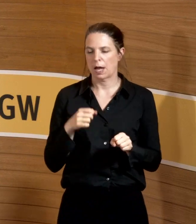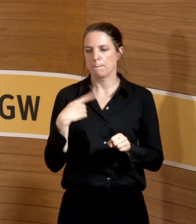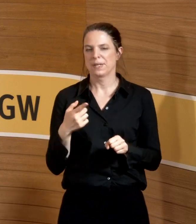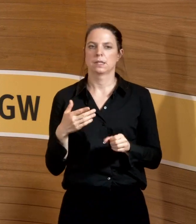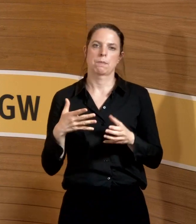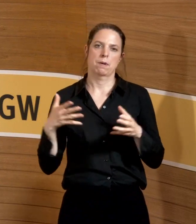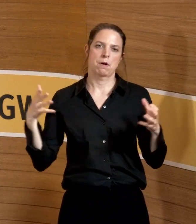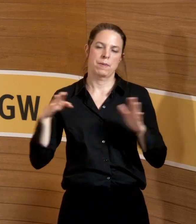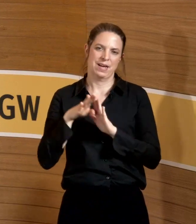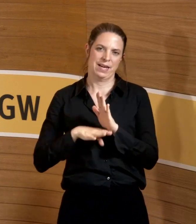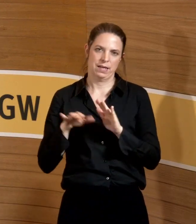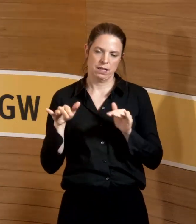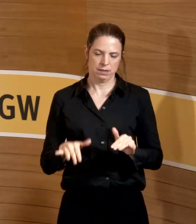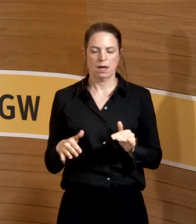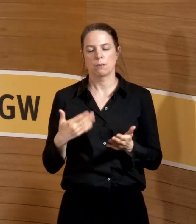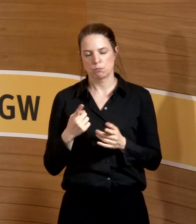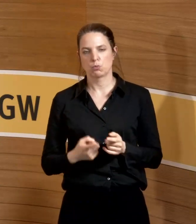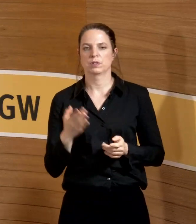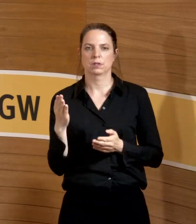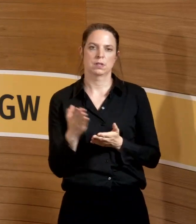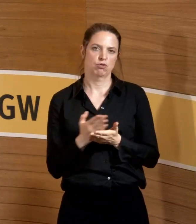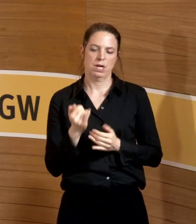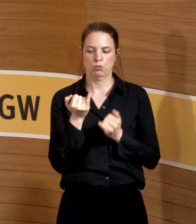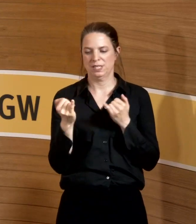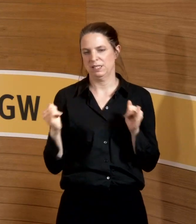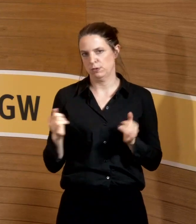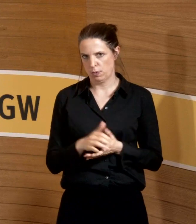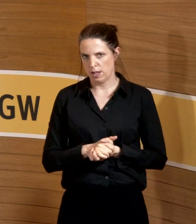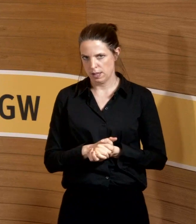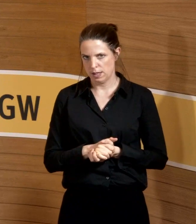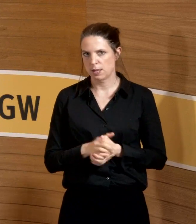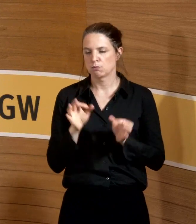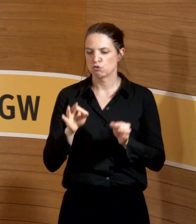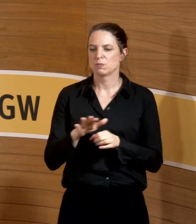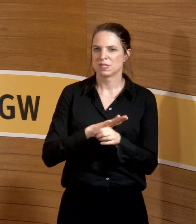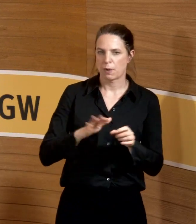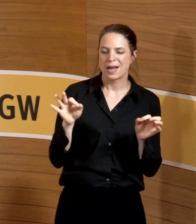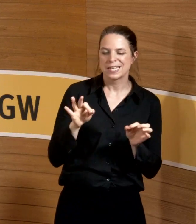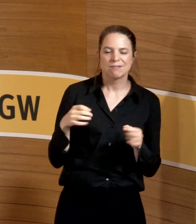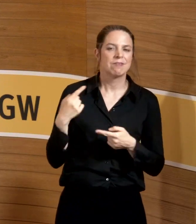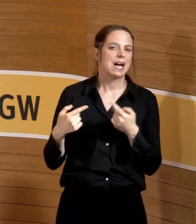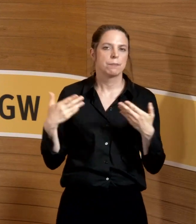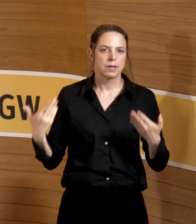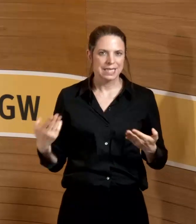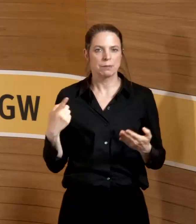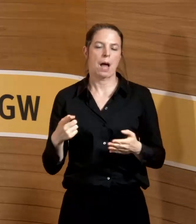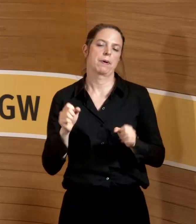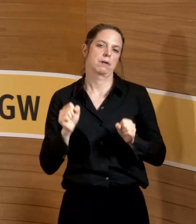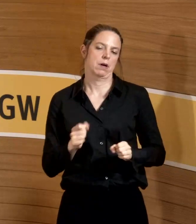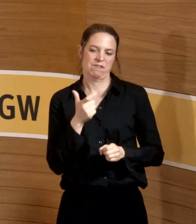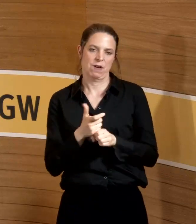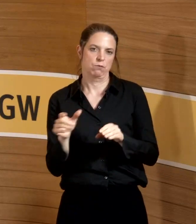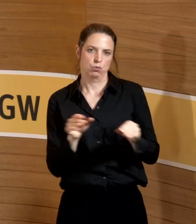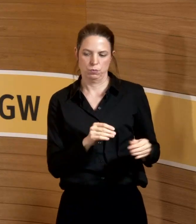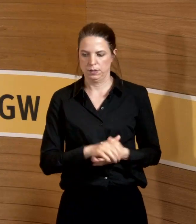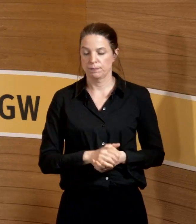und mehr Regeln geben wird. Also ich muss irgendwie in eine verantwortbare Gefährdung kommen. Der erste Hinweis finden Sie in diesem